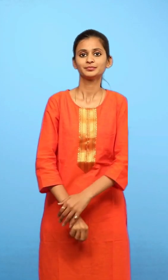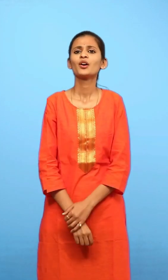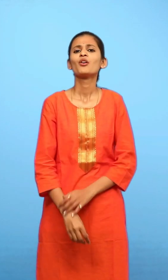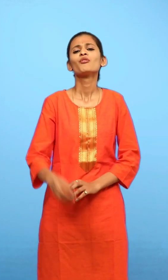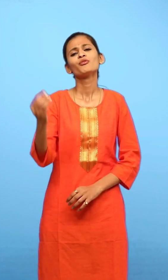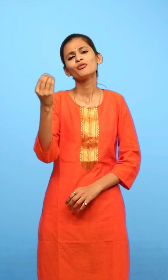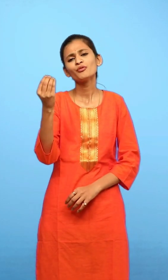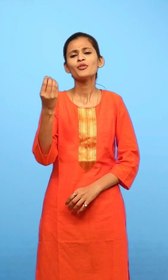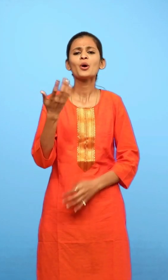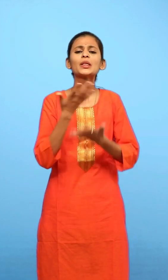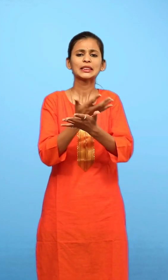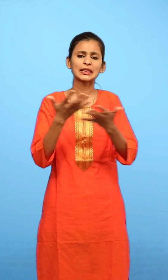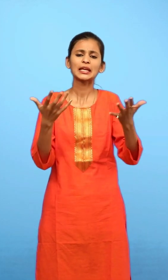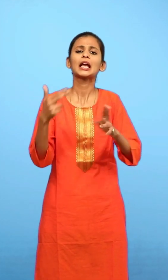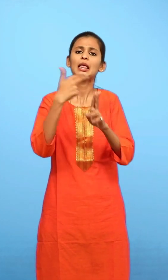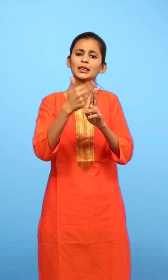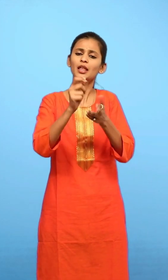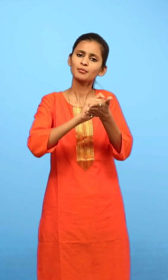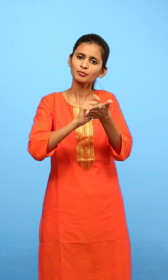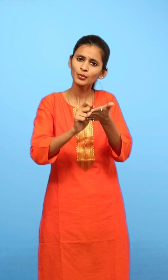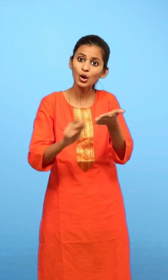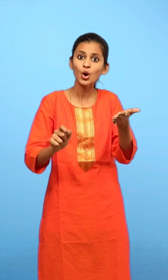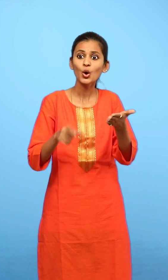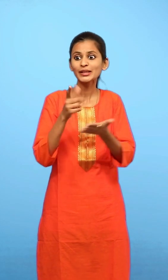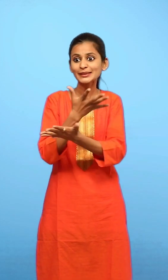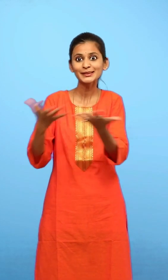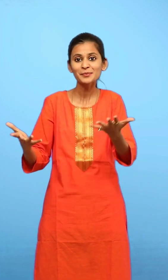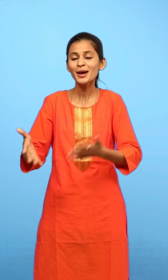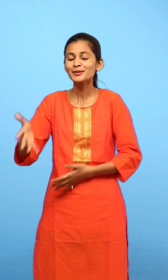अइसे चीजों के नाम लिखो जिनकी महक तुम्हे पसंद है